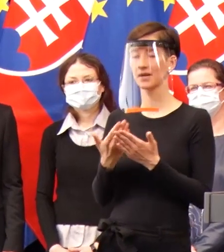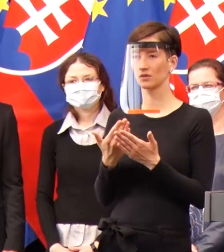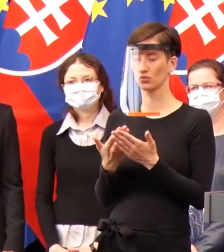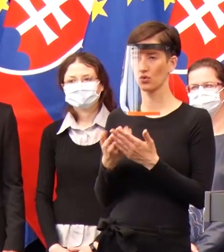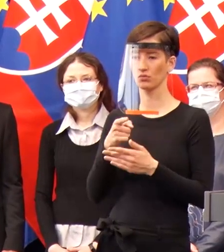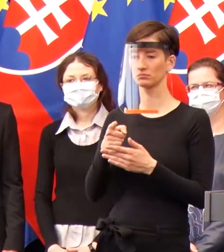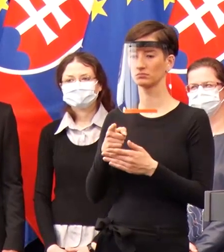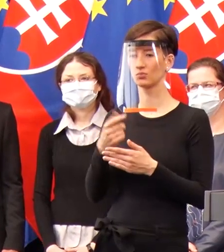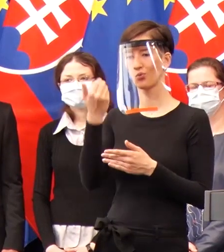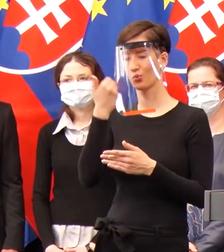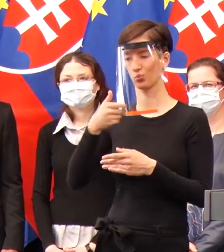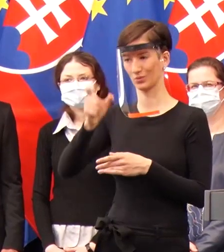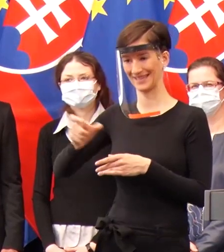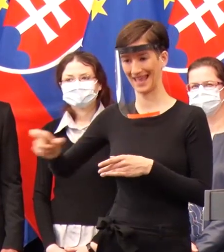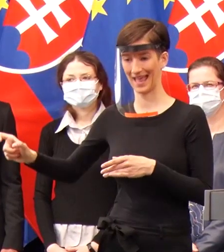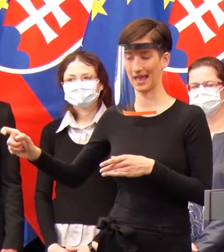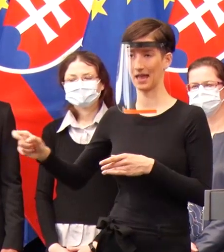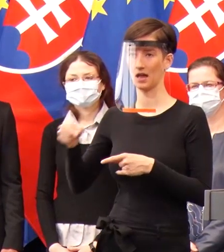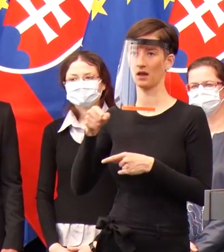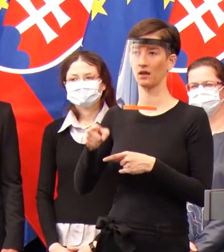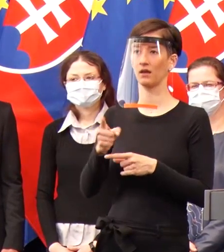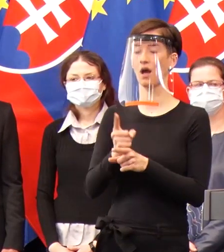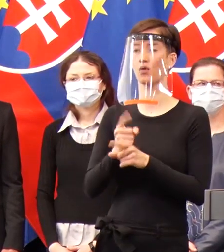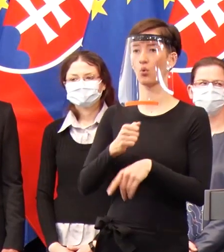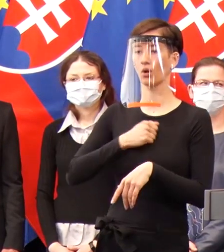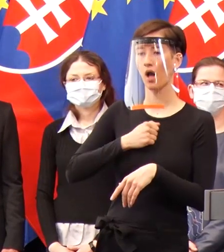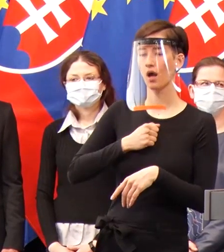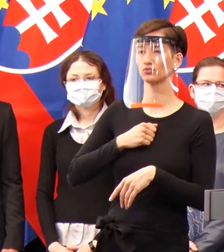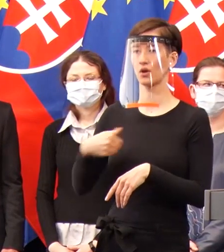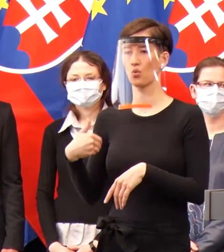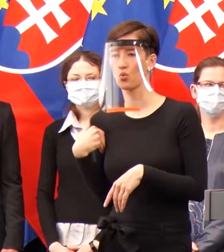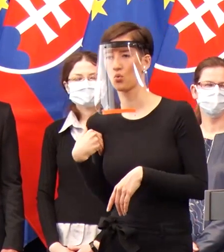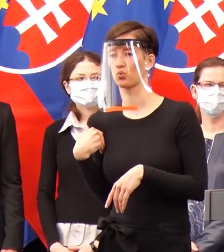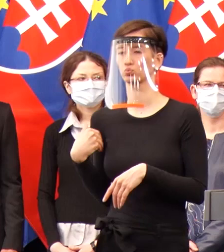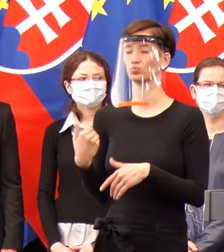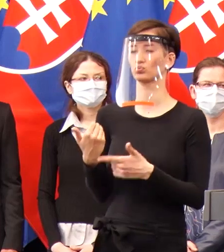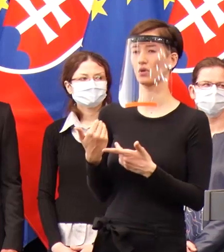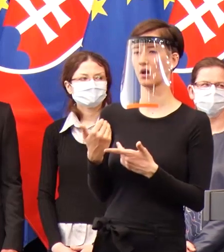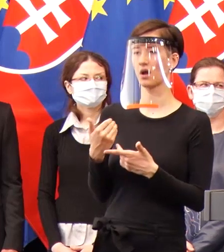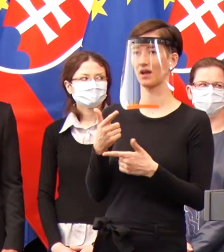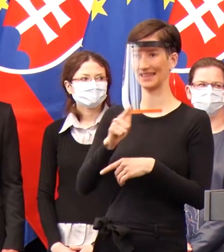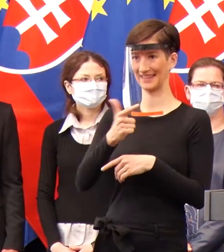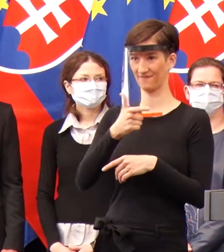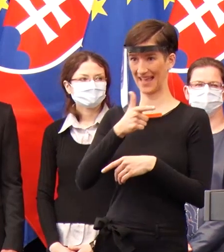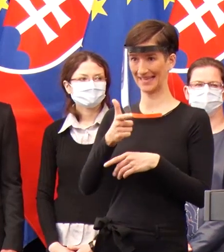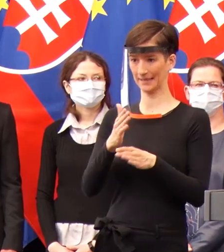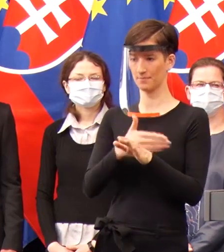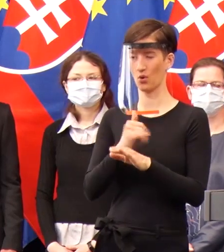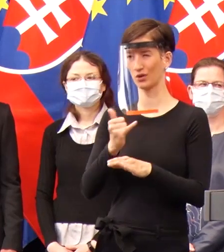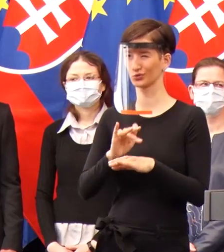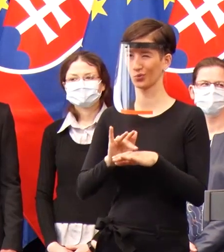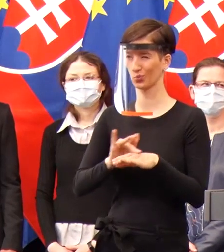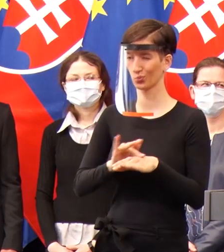málo ľudí má už symptómy po dvoch dňoch. Veľmi veľa ich má po piatich dňoch.